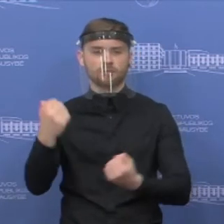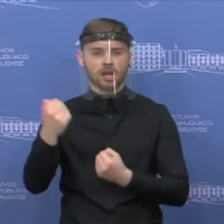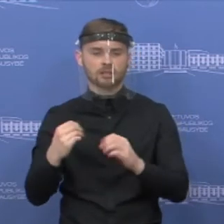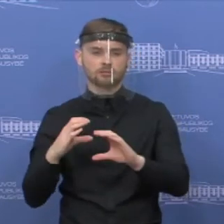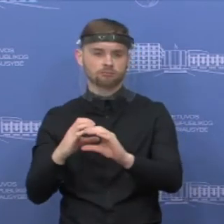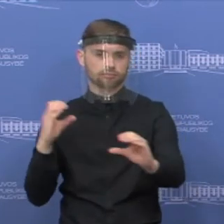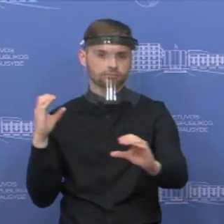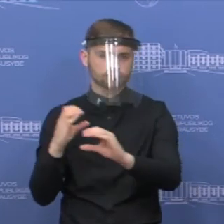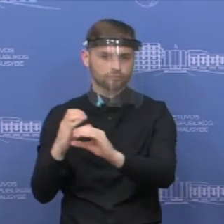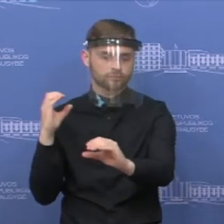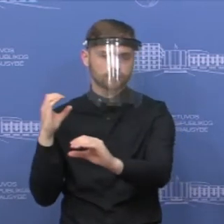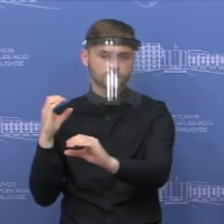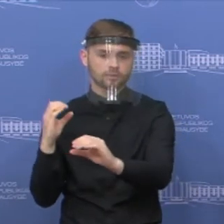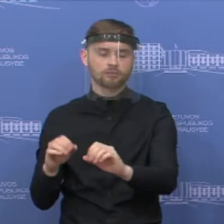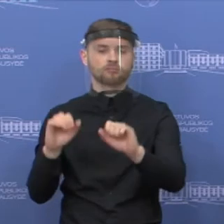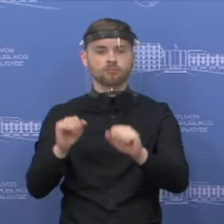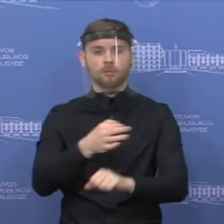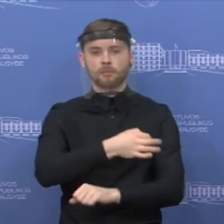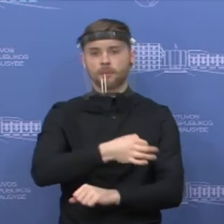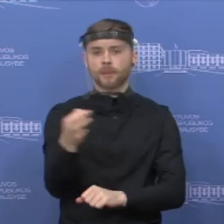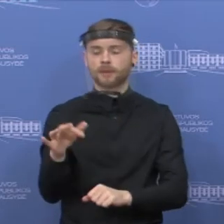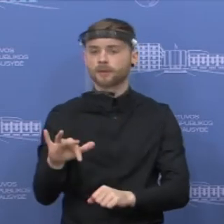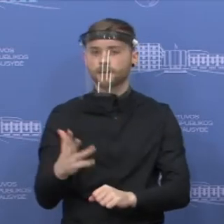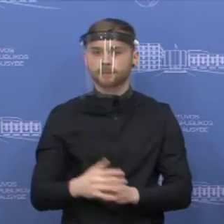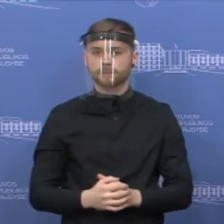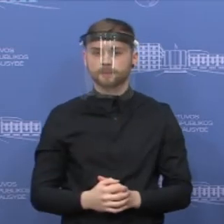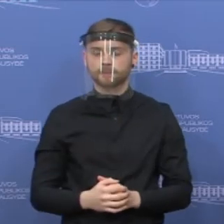Galime konstatuoti, kad srautai